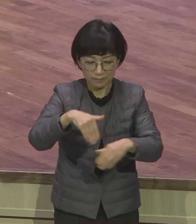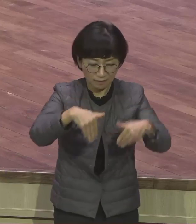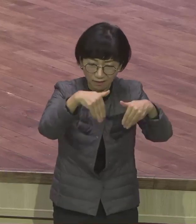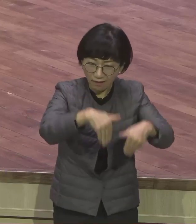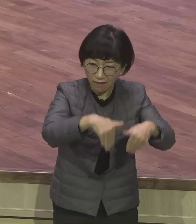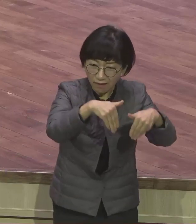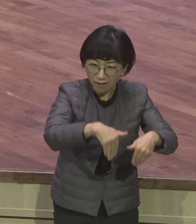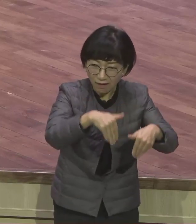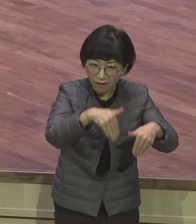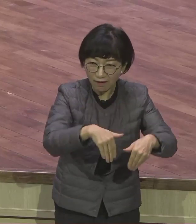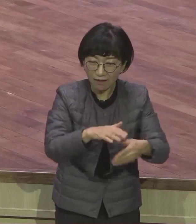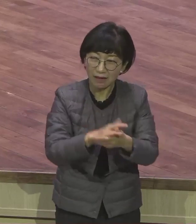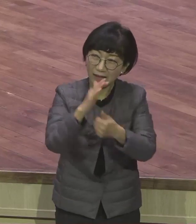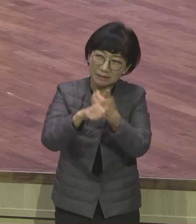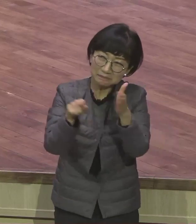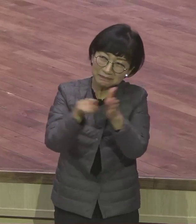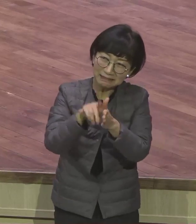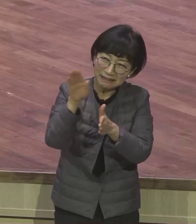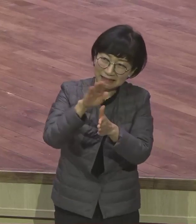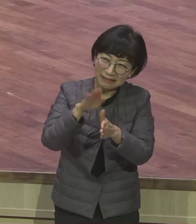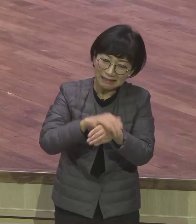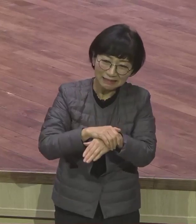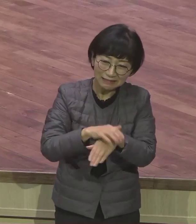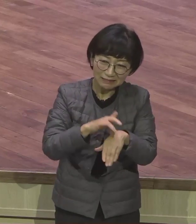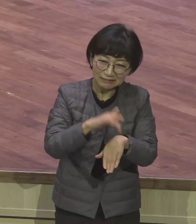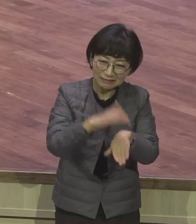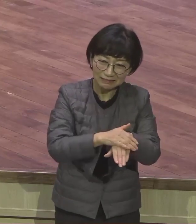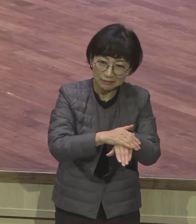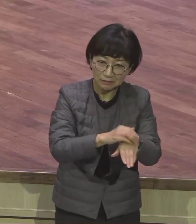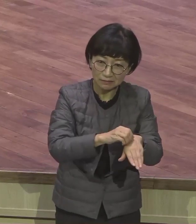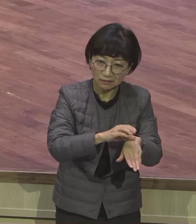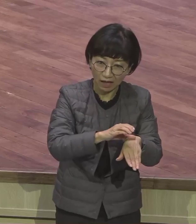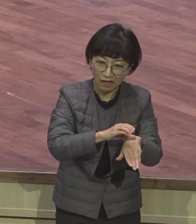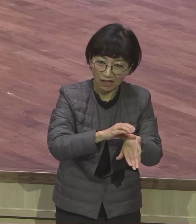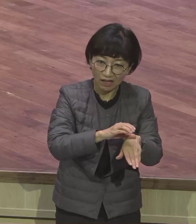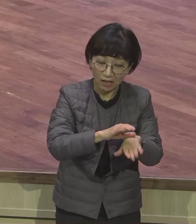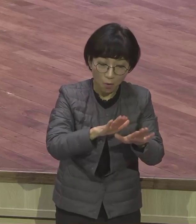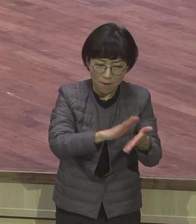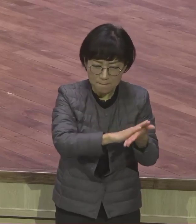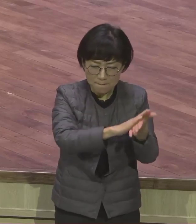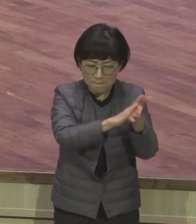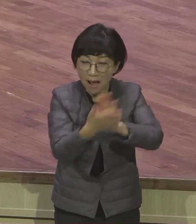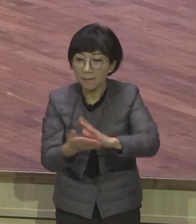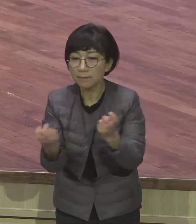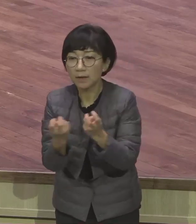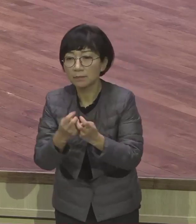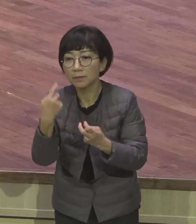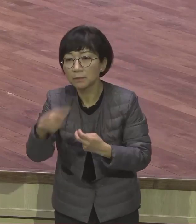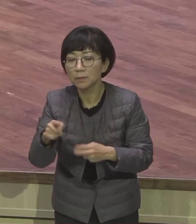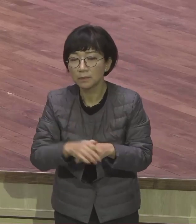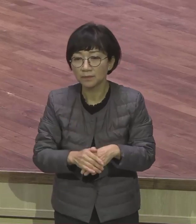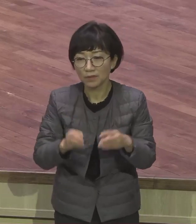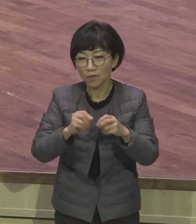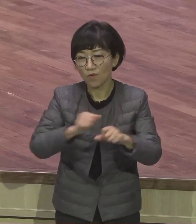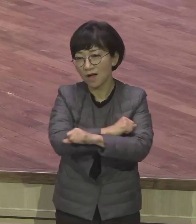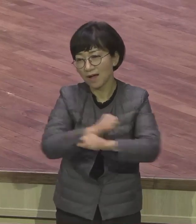백성들의 이 체질 변화의 시간표가 뭐냐 바로 광야 생활입니다 광야 생활